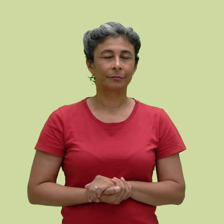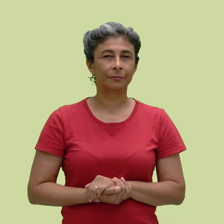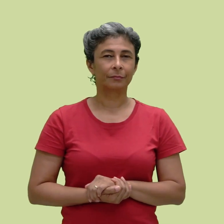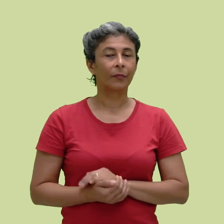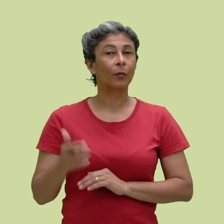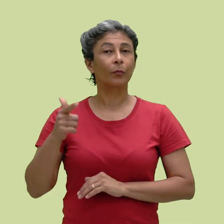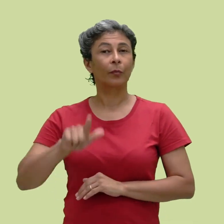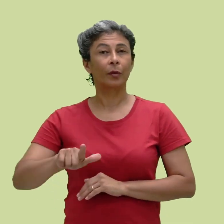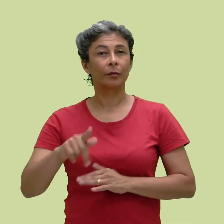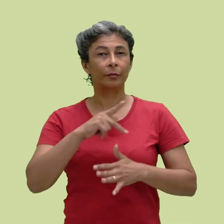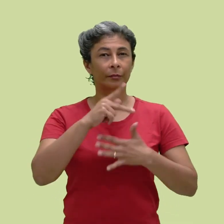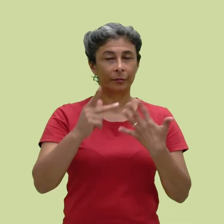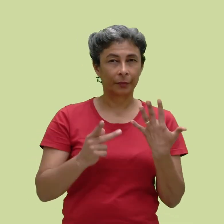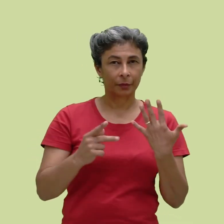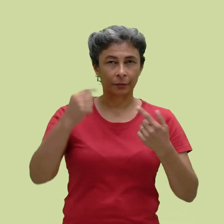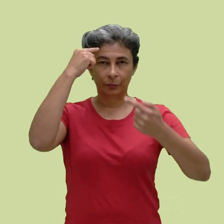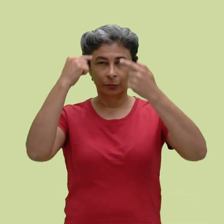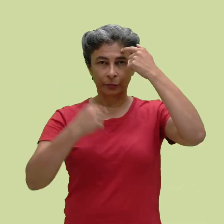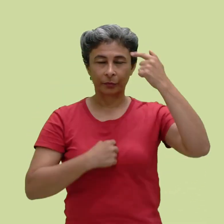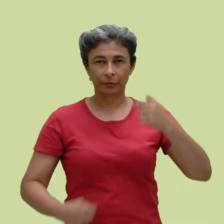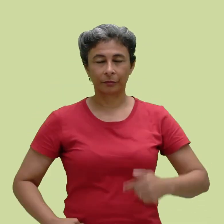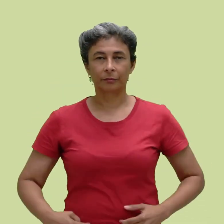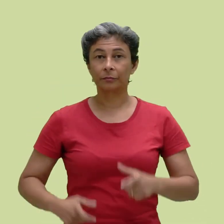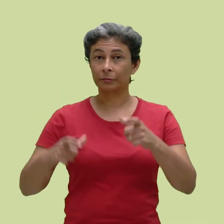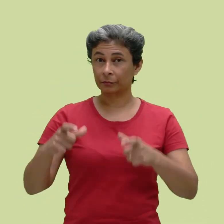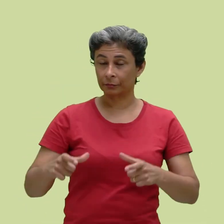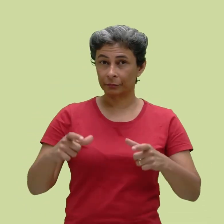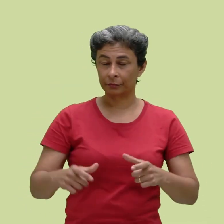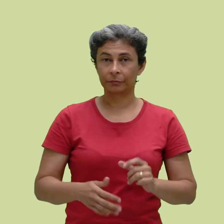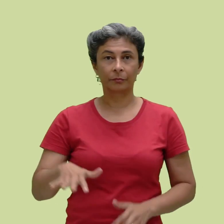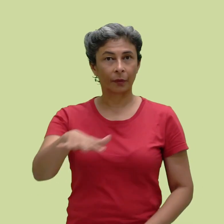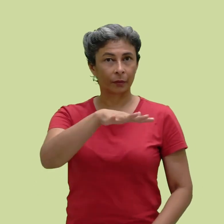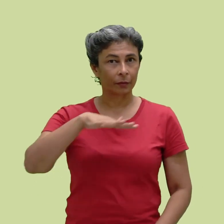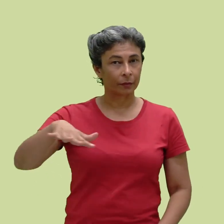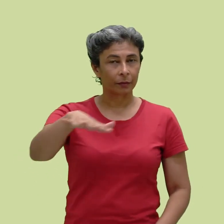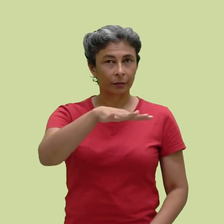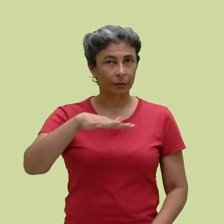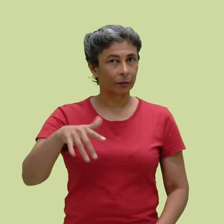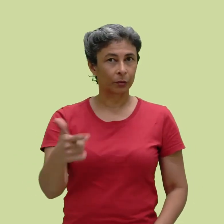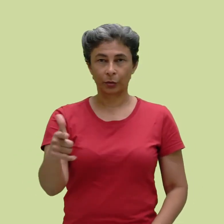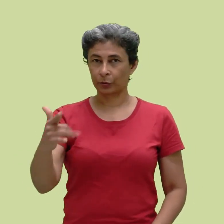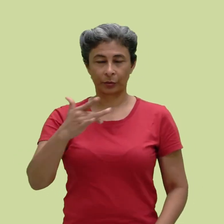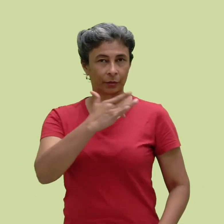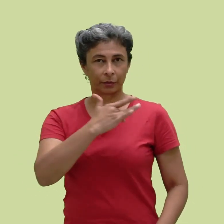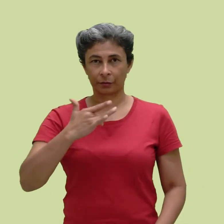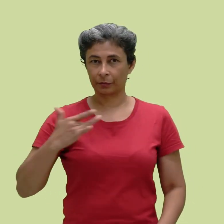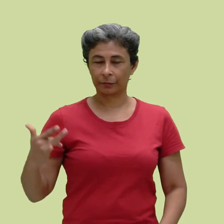Outro parâmetro é o ponto de articulação. Temos espaço neutro, sem tocar no corpo.